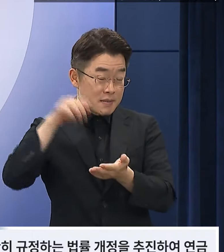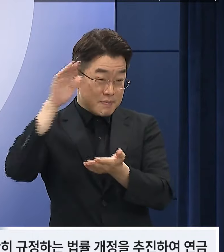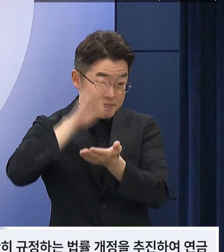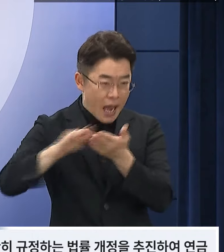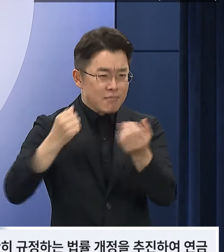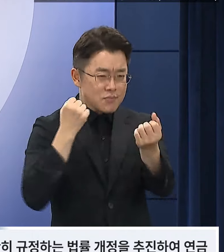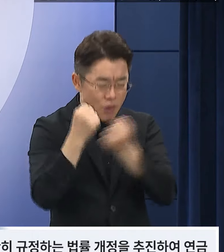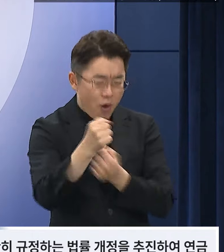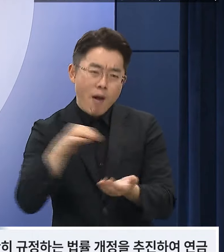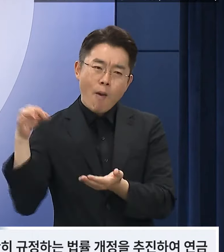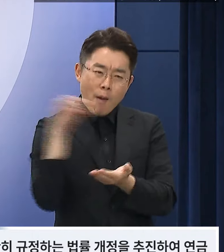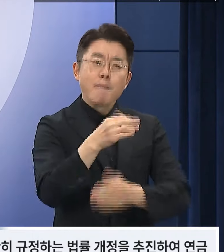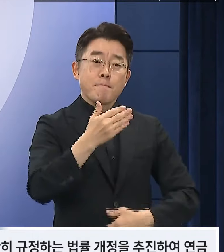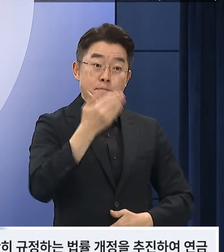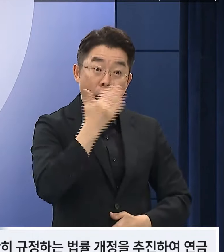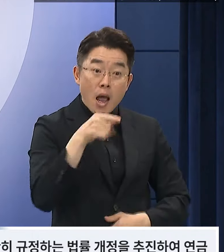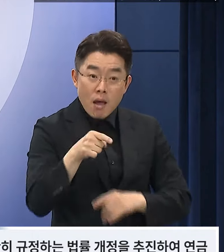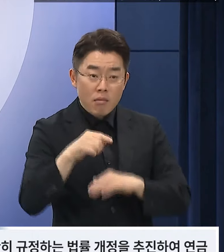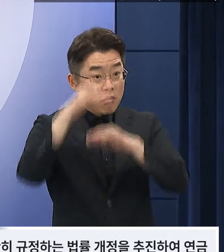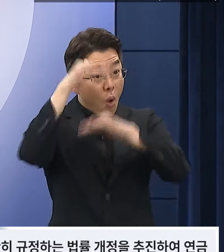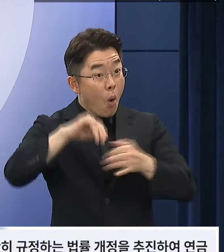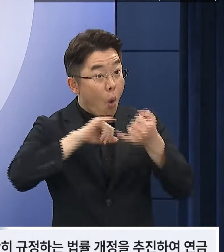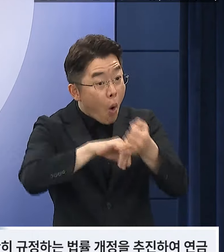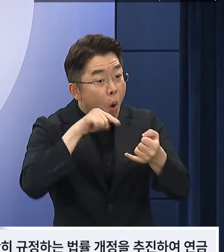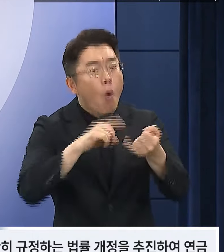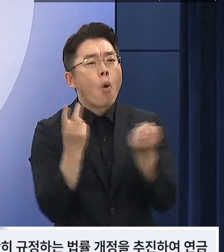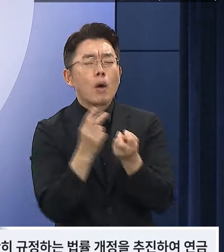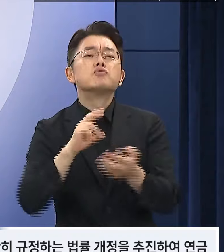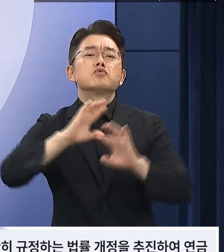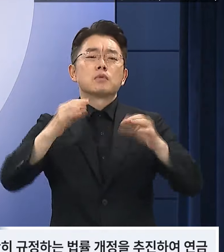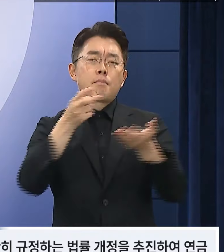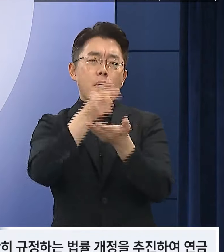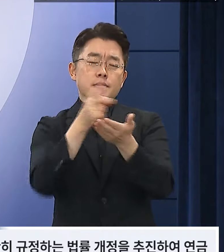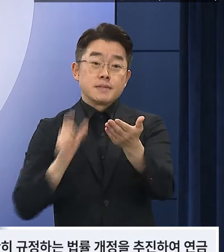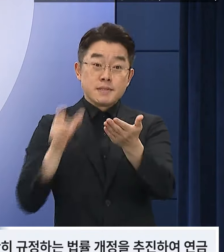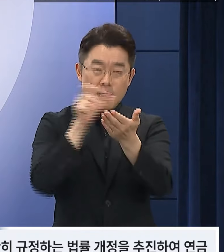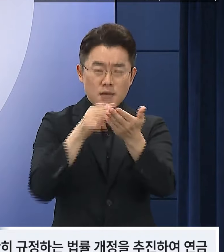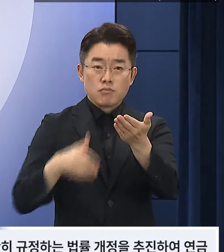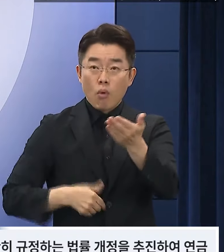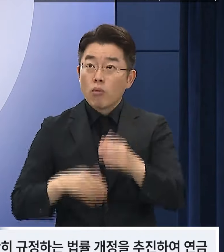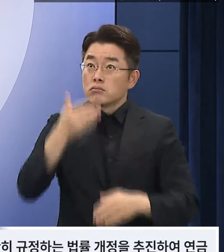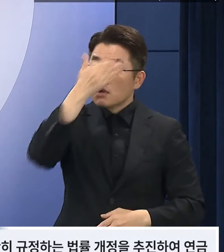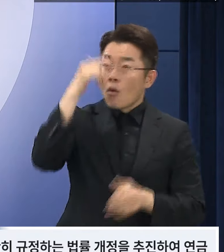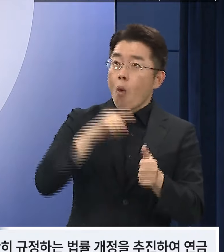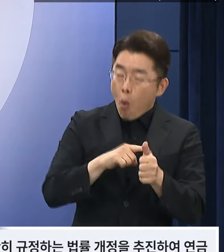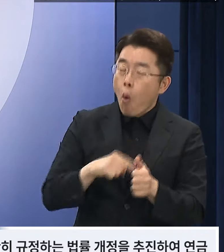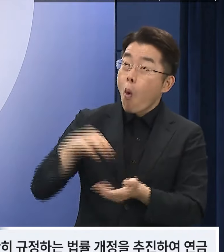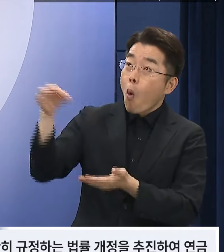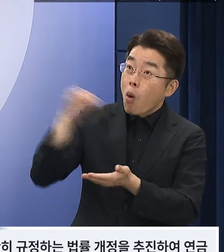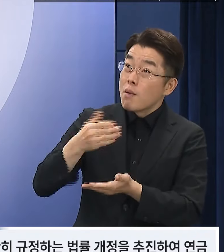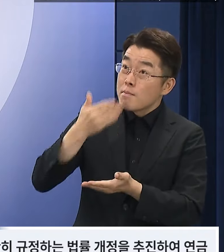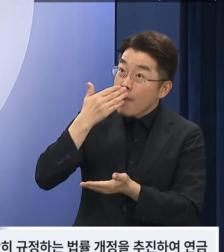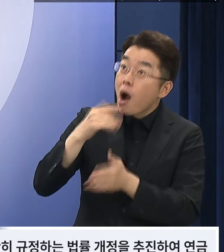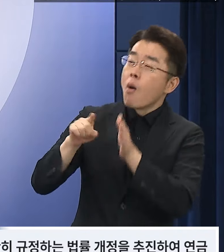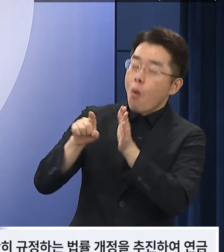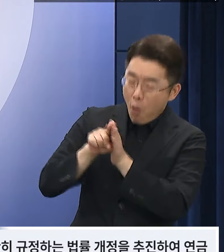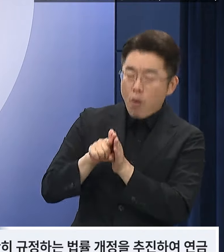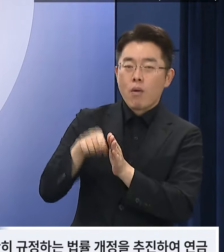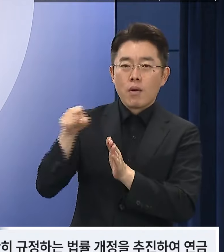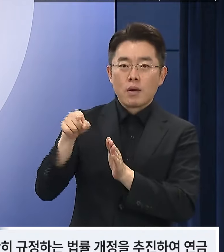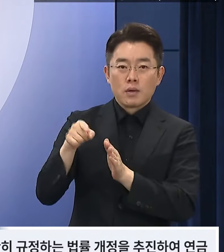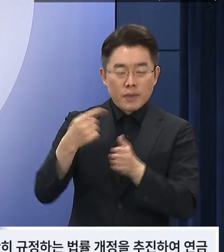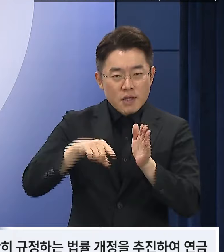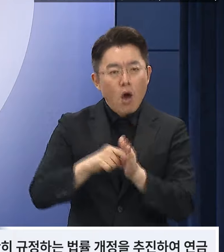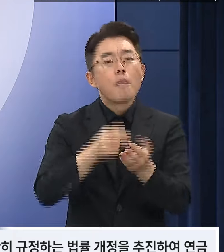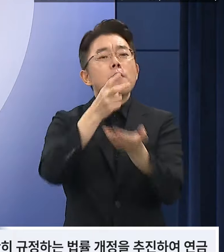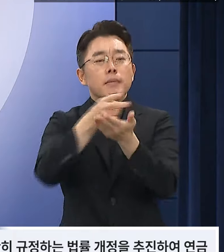법률 개정을 추진하여 연금수급에 대한 청년들의 우려를 해소하고 제도에 대한 신뢰를 확고히